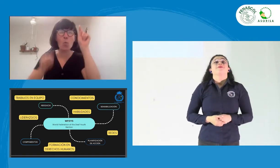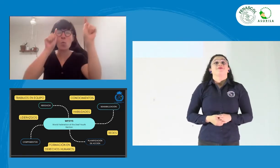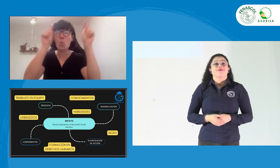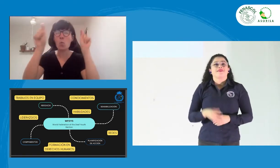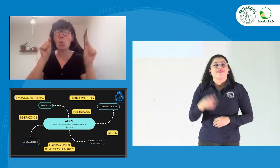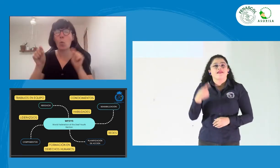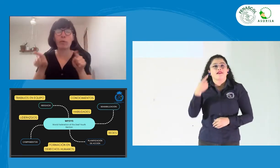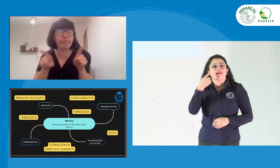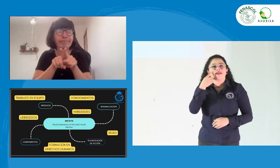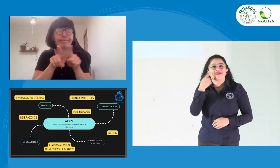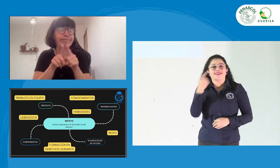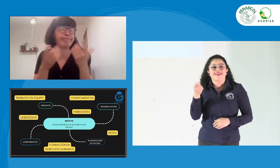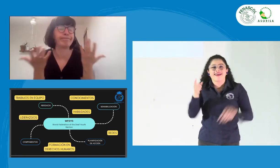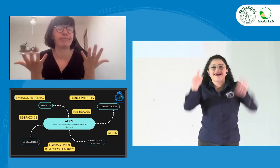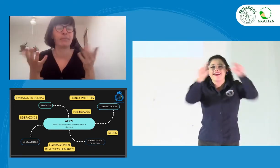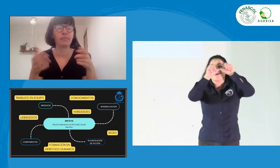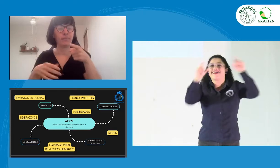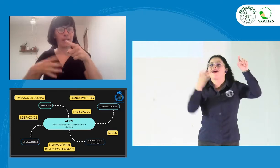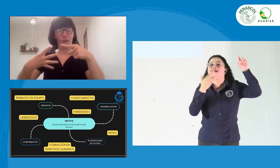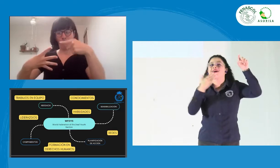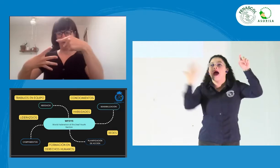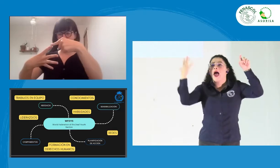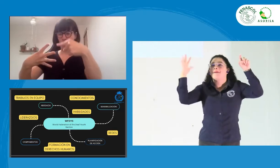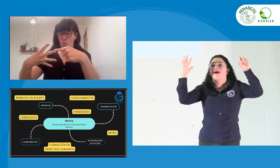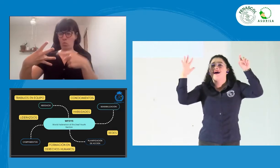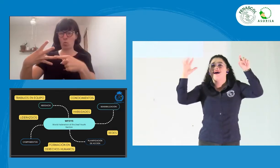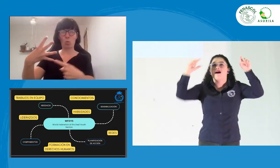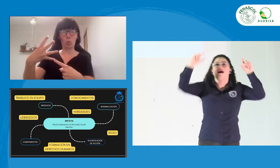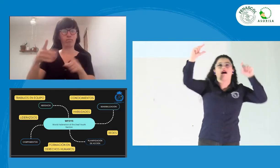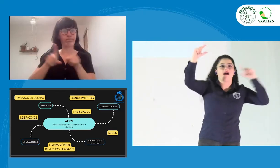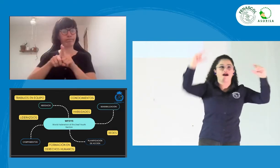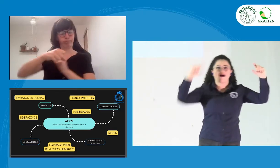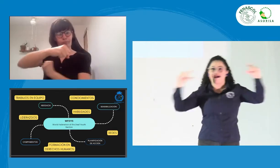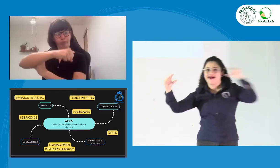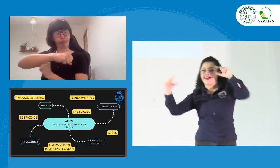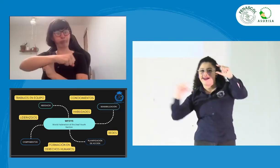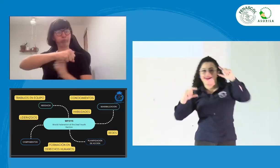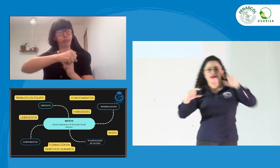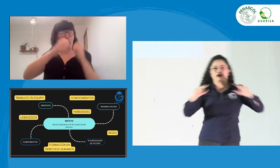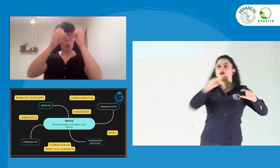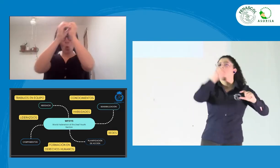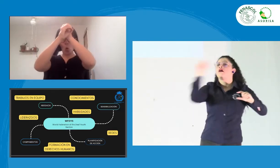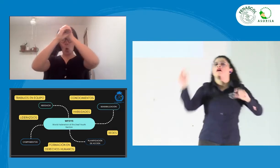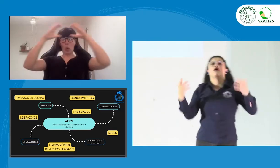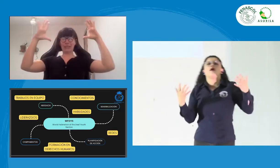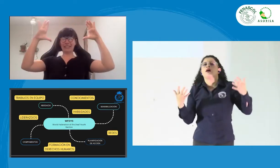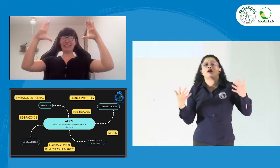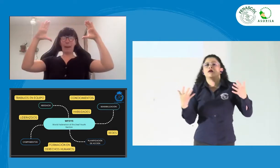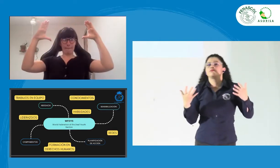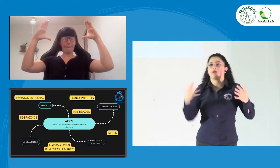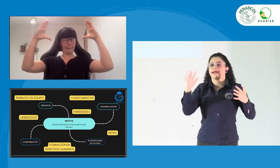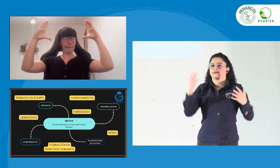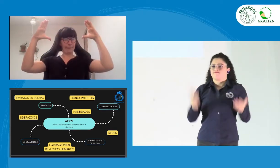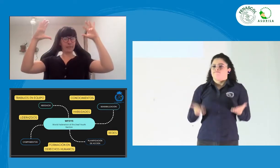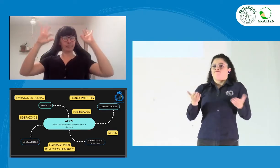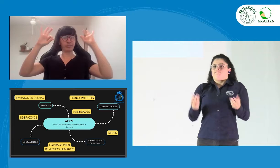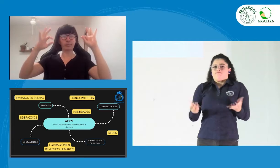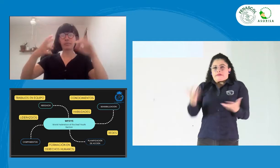Excelente. Aquí ustedes ven unos gafetes de amarillo que están al lado de cada uno de los cuatro